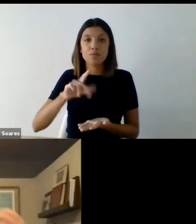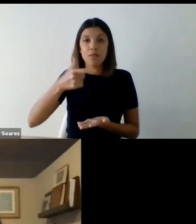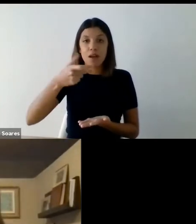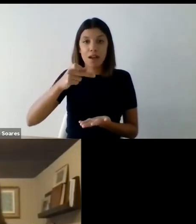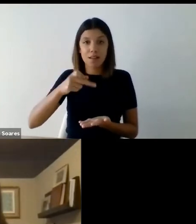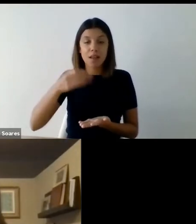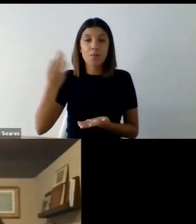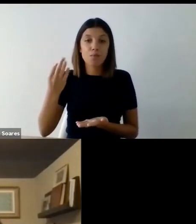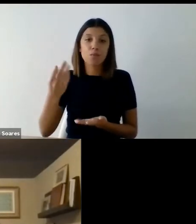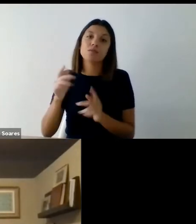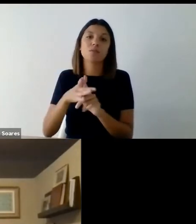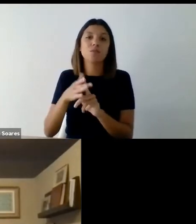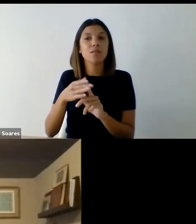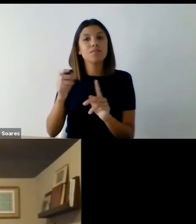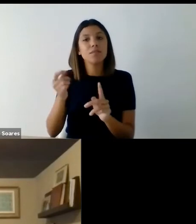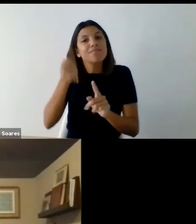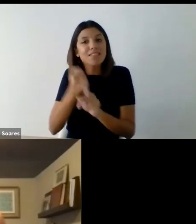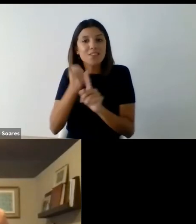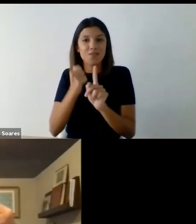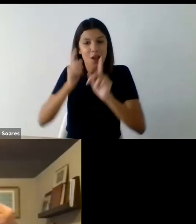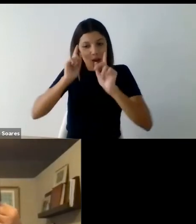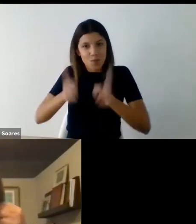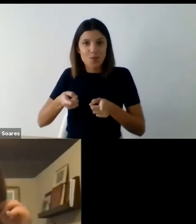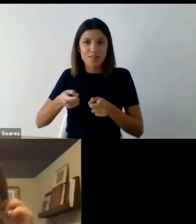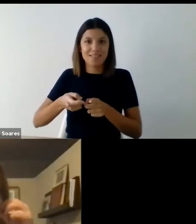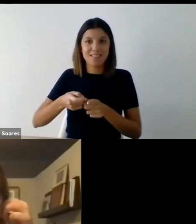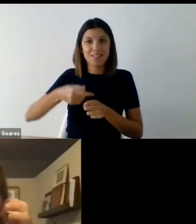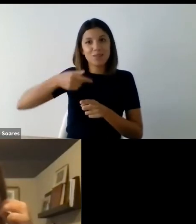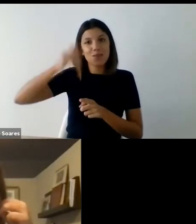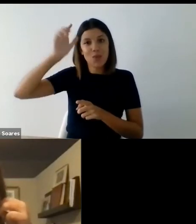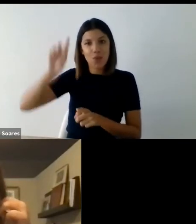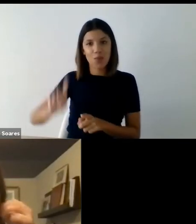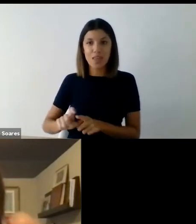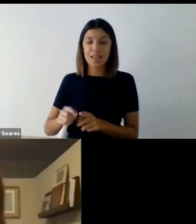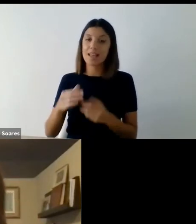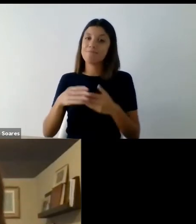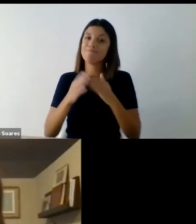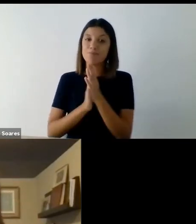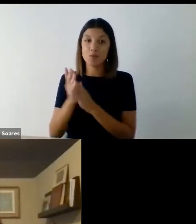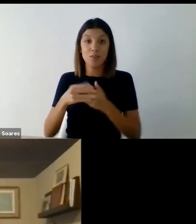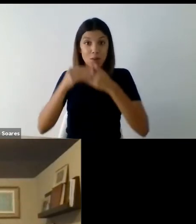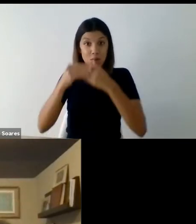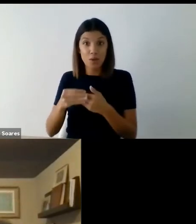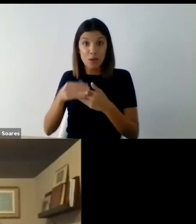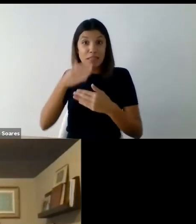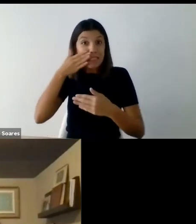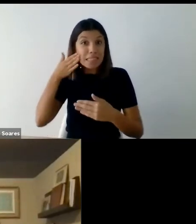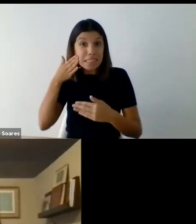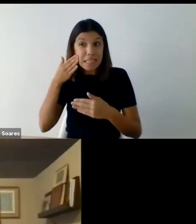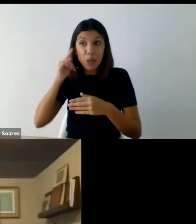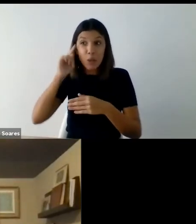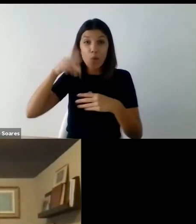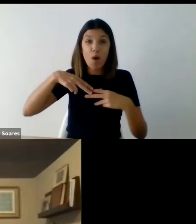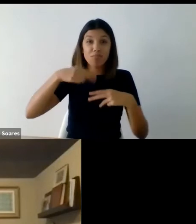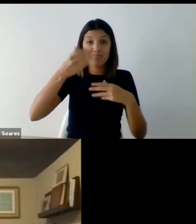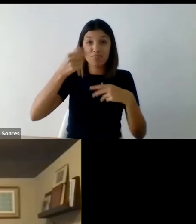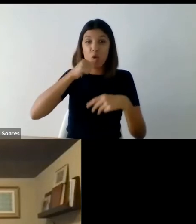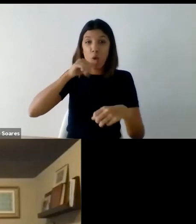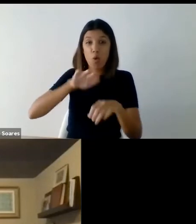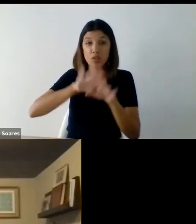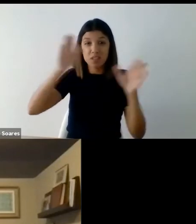desafiar no começo do dia. Aproveito para a cumprimentar. É muito cedo para ela. Está do outro lado do Atlântico e ainda são